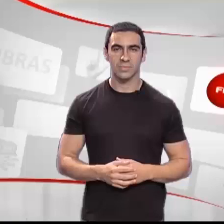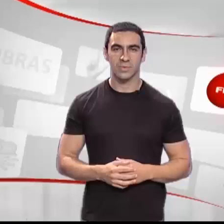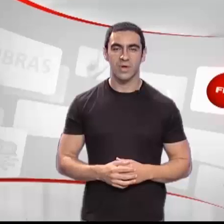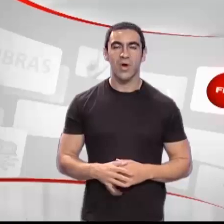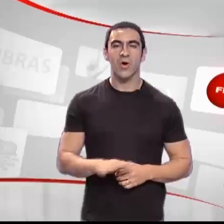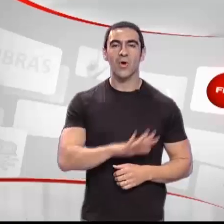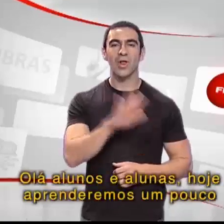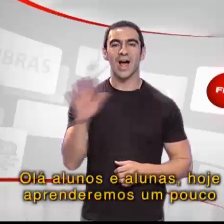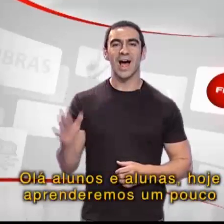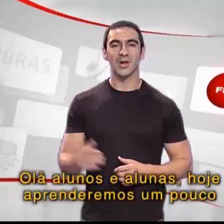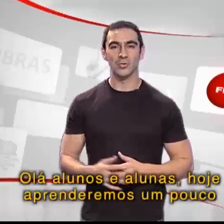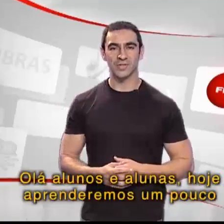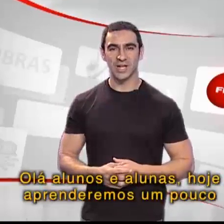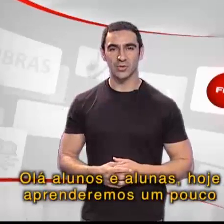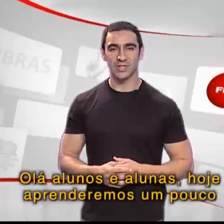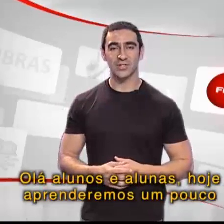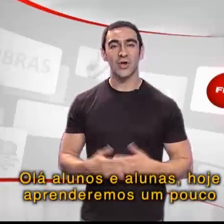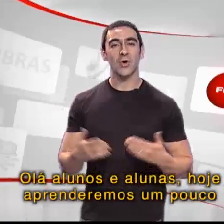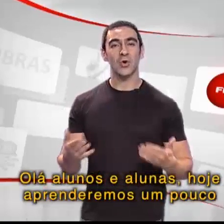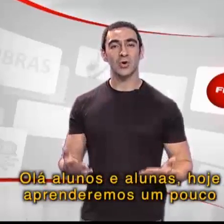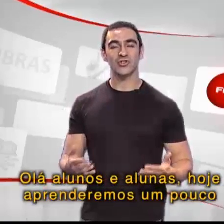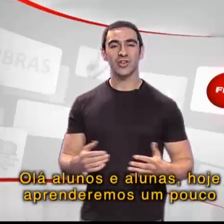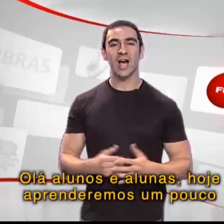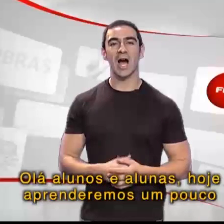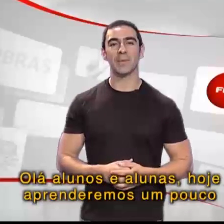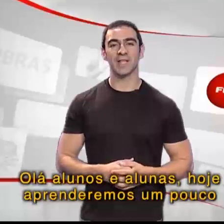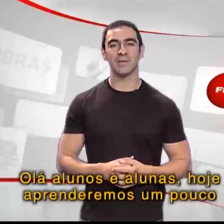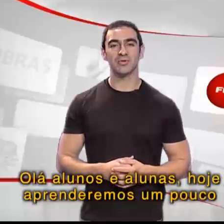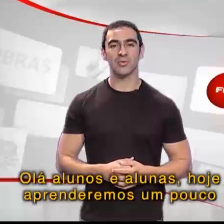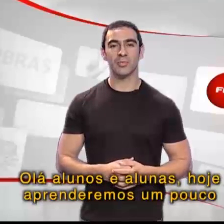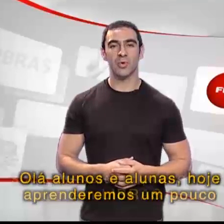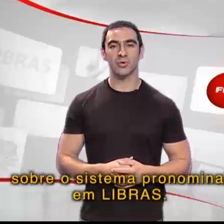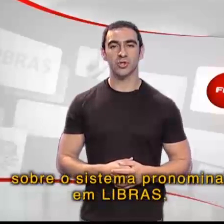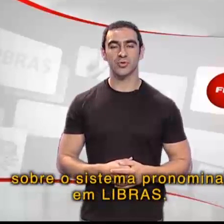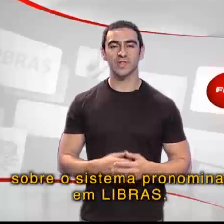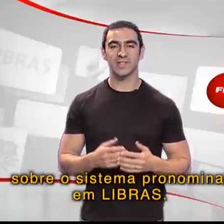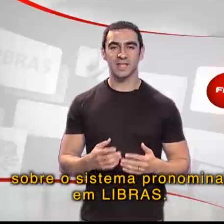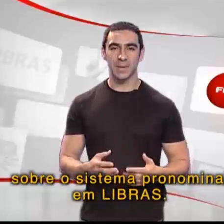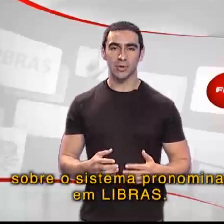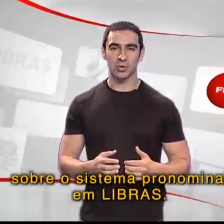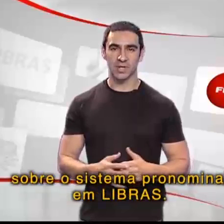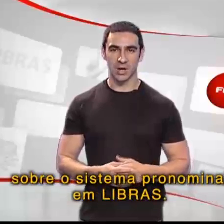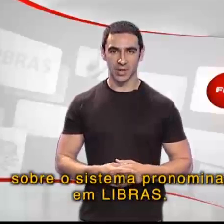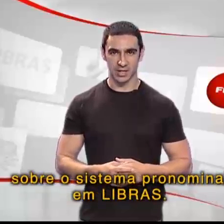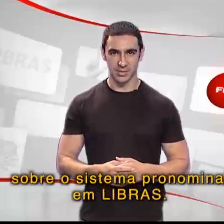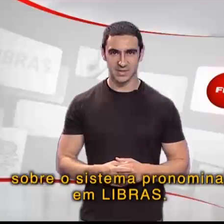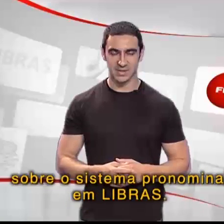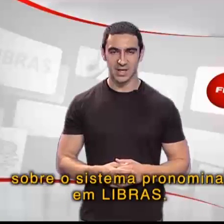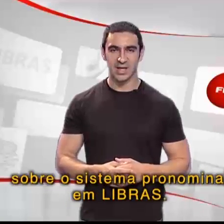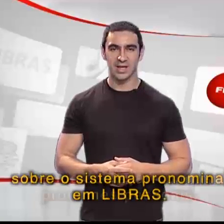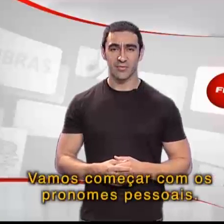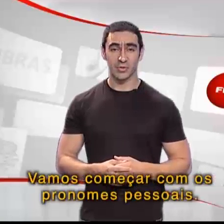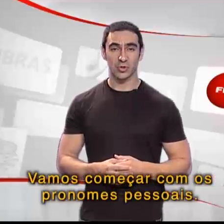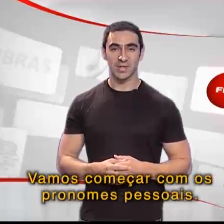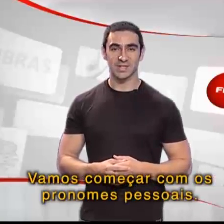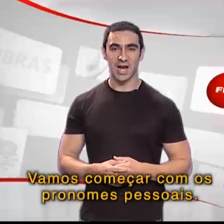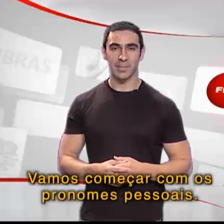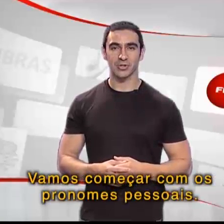Olá, alunos e alunas! Hoje aprenderemos um pouco sobre o sistema pronominal em línguas. Vamos começar pelos